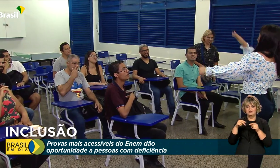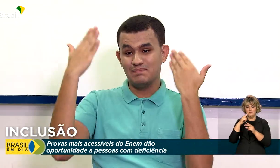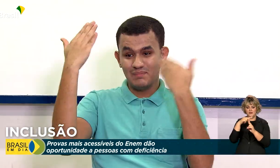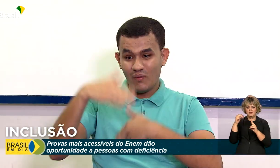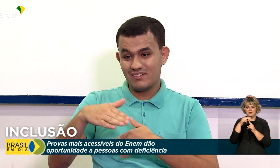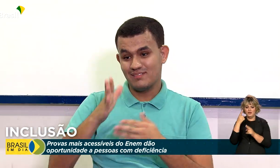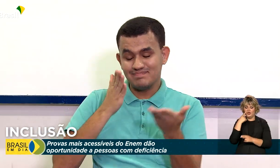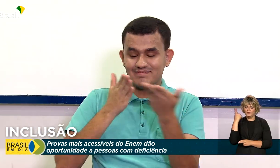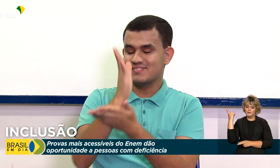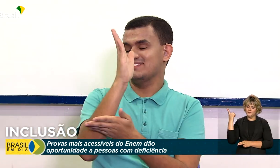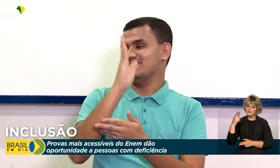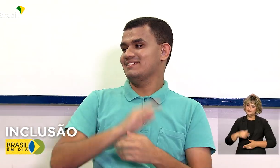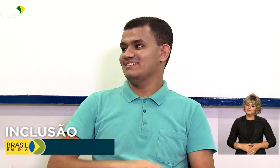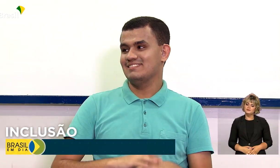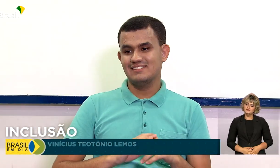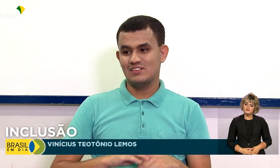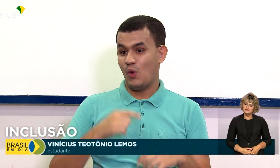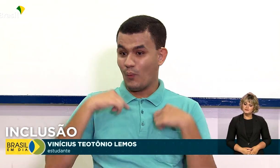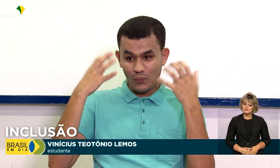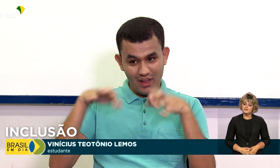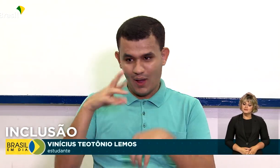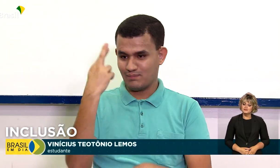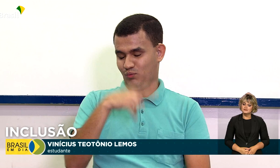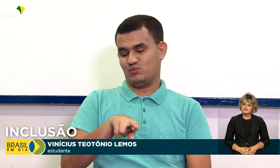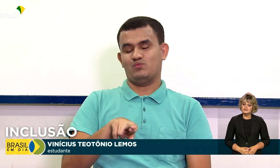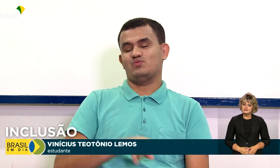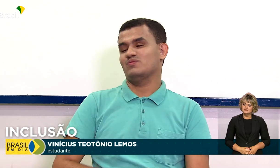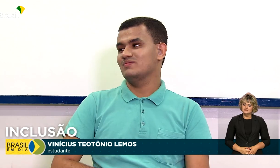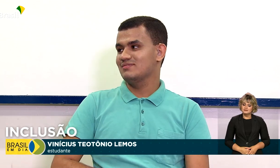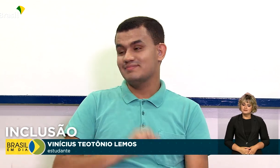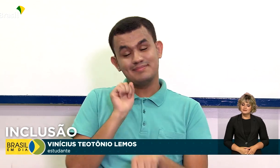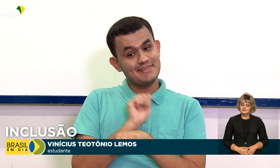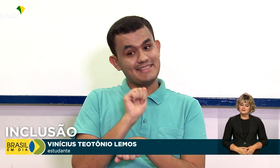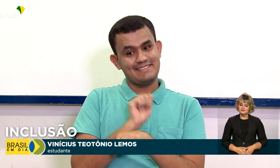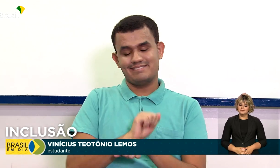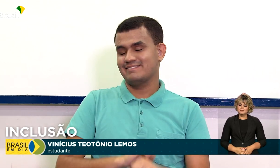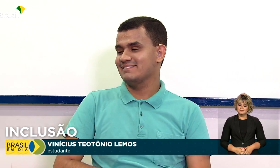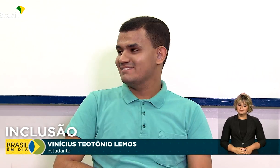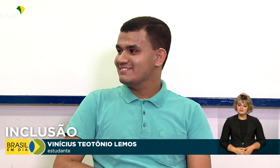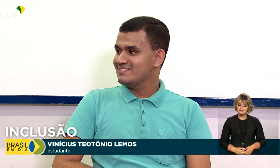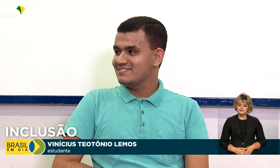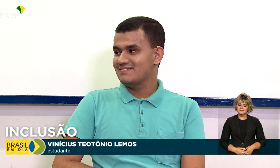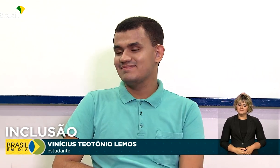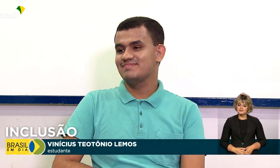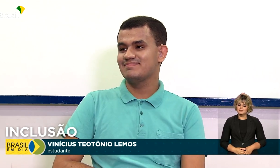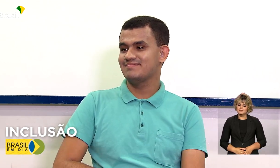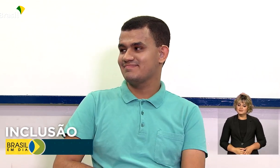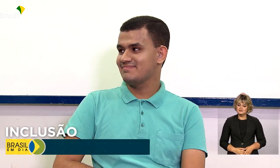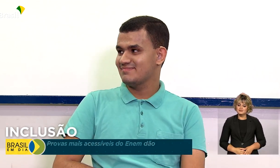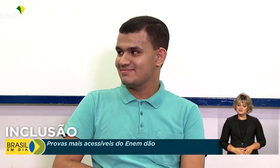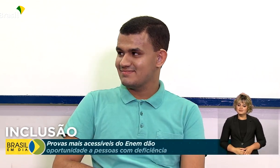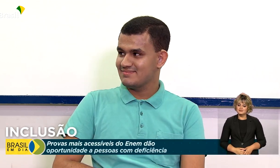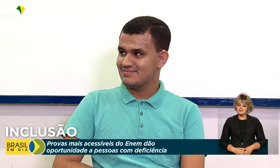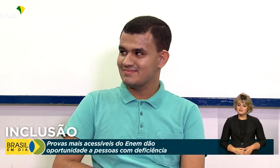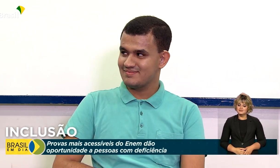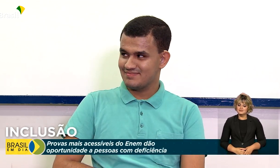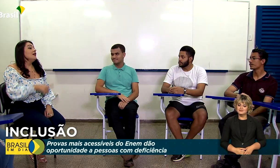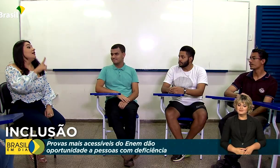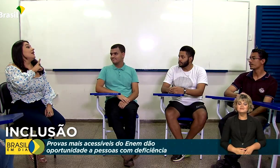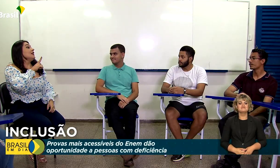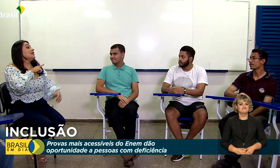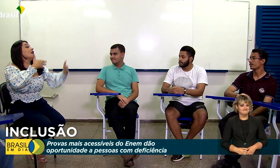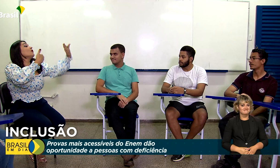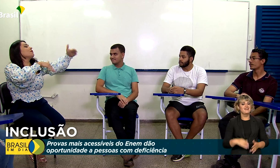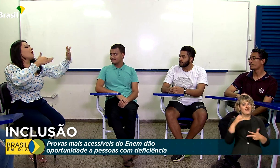Eu quero muito ser aprovada no Enem. Eu não vou desistir, eu não quero reprovar, então eu estou muito ansiosa.